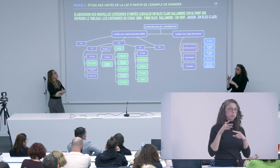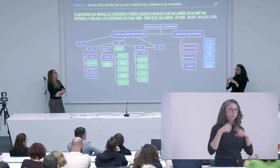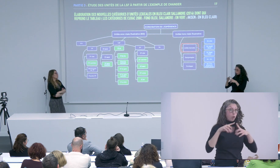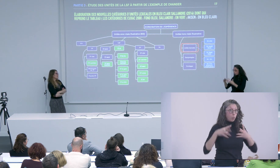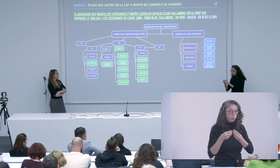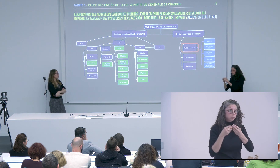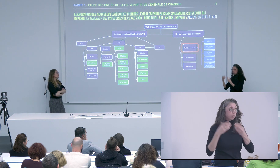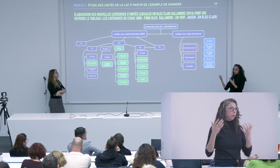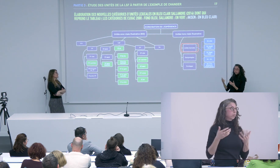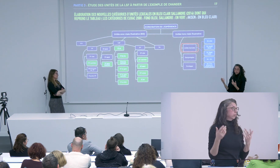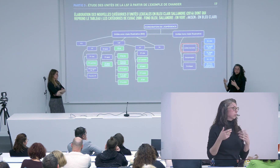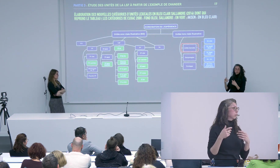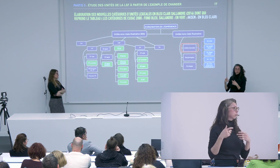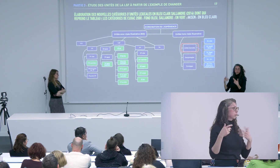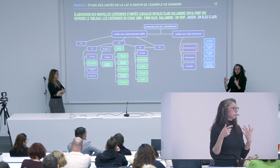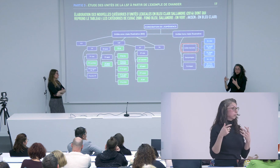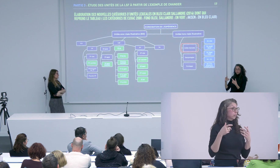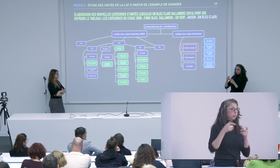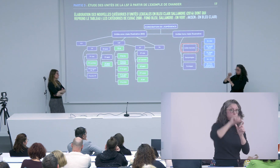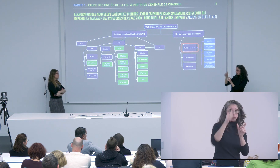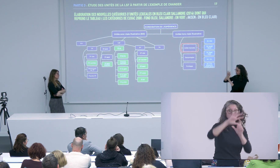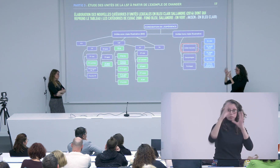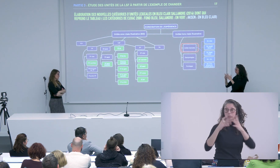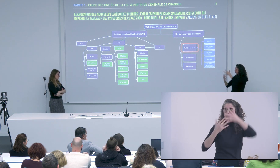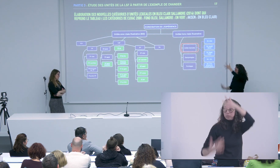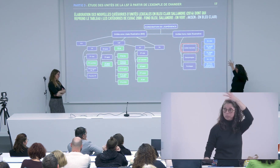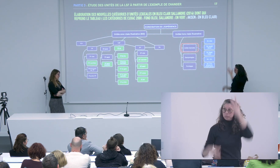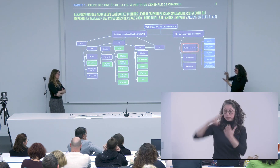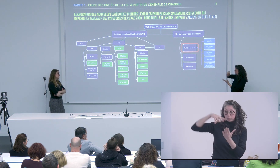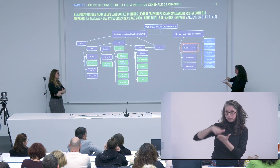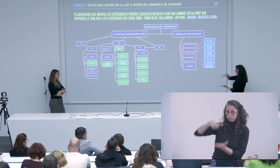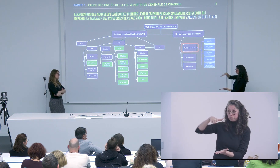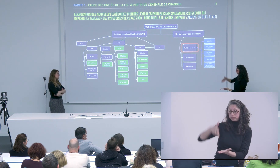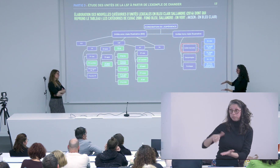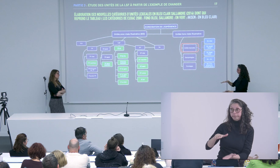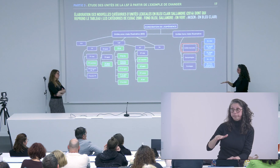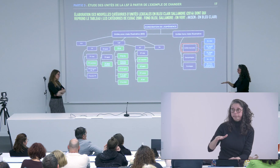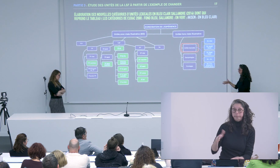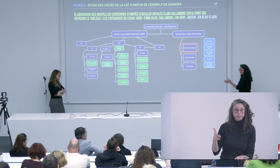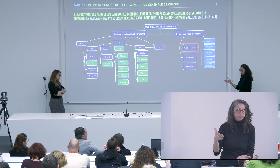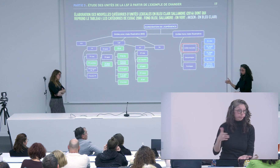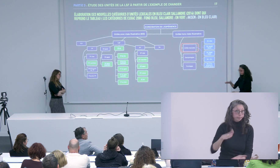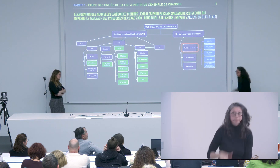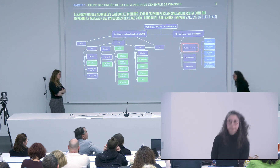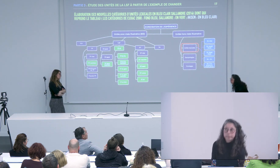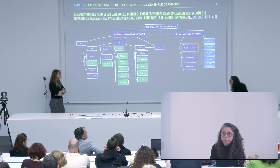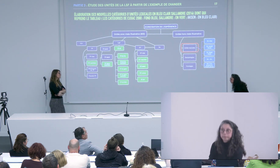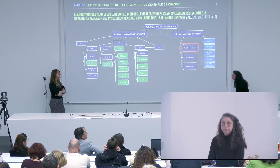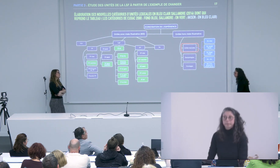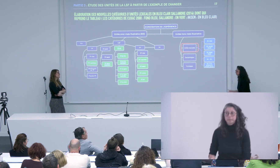finalement mes lectures sur la phonologie sur la morphologie les différents aspects que j'avais